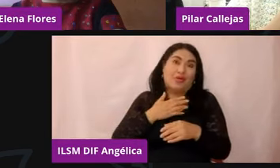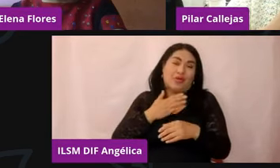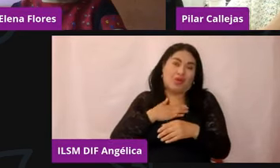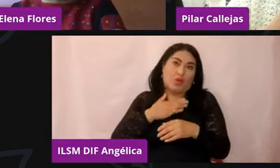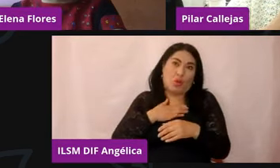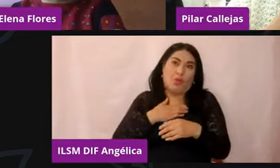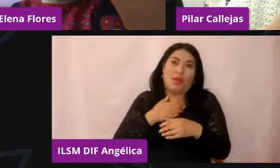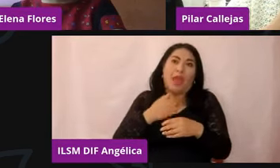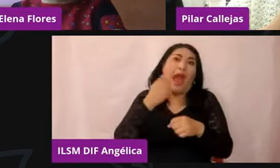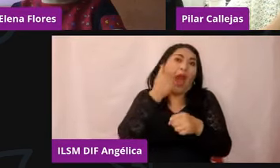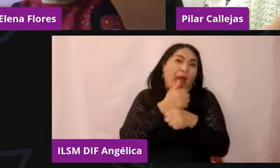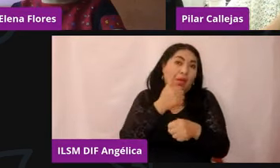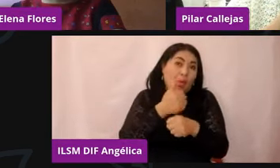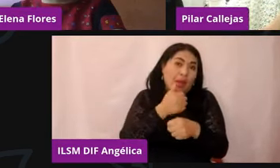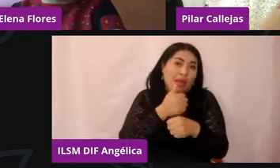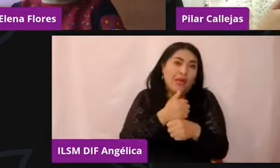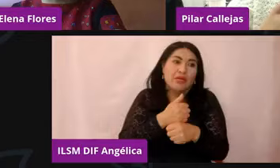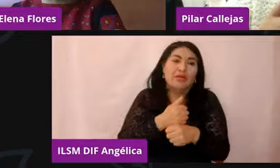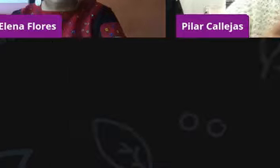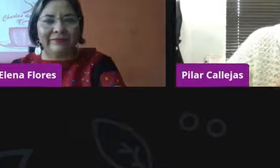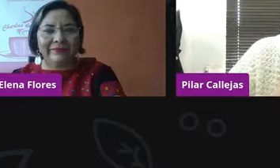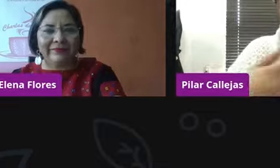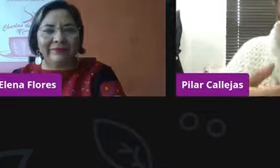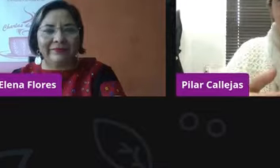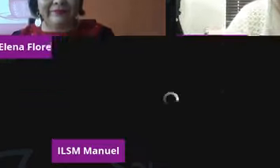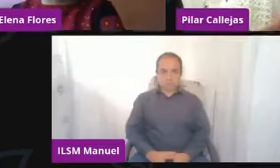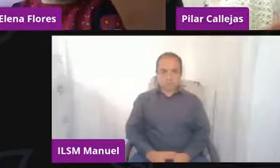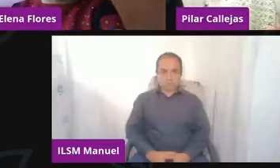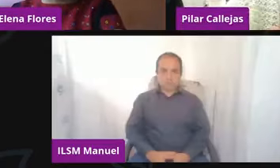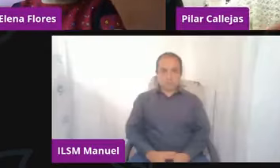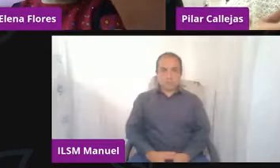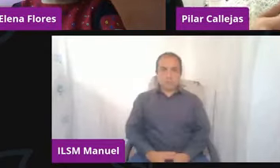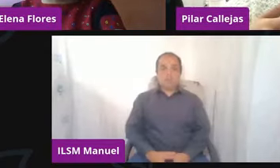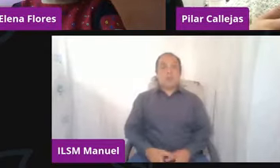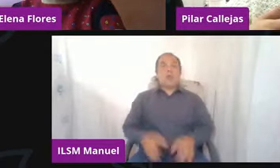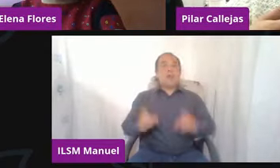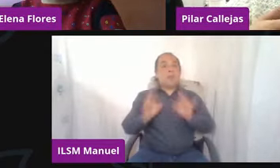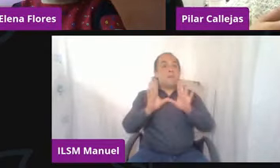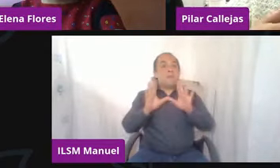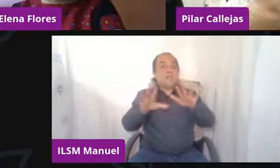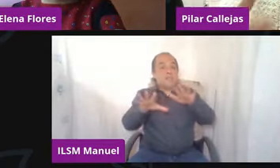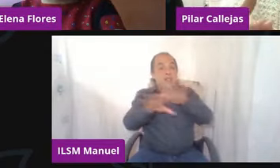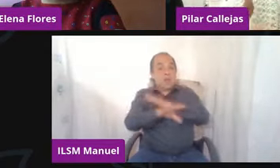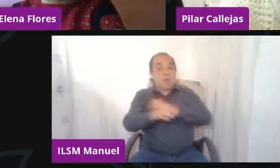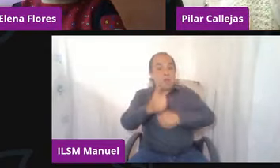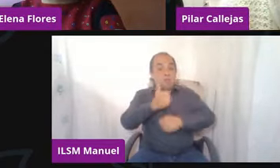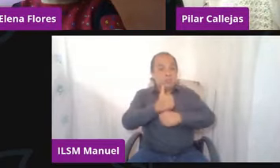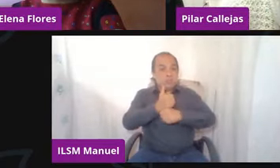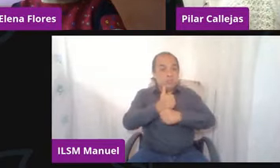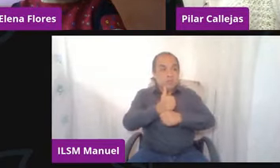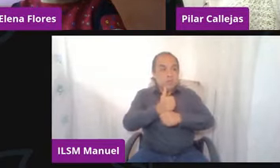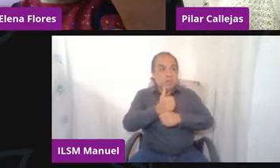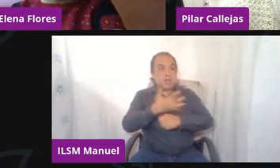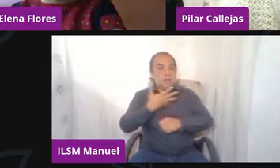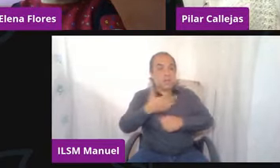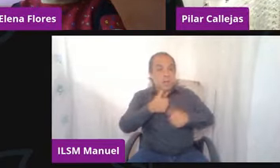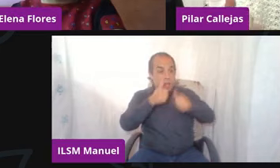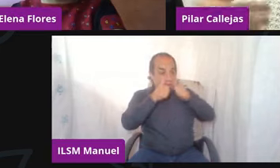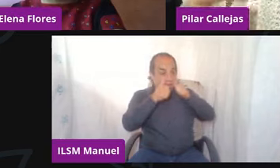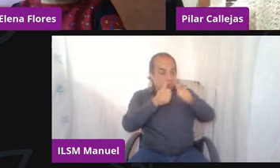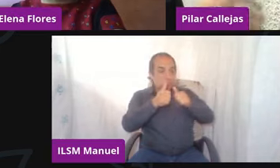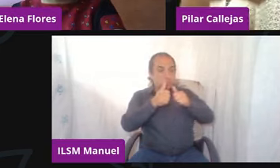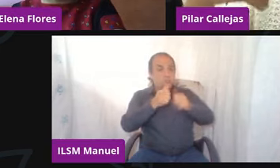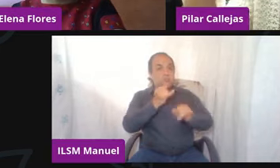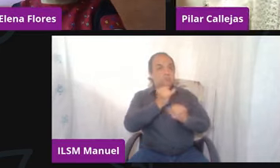estar ahí al frente de las clases y de repente levantarse y de repente cambiar y luego, este, de repente estar pendiente del internet,